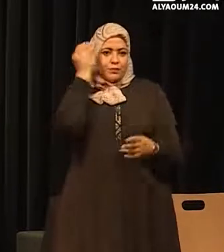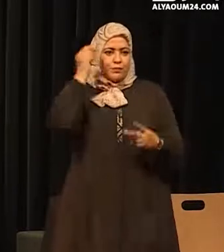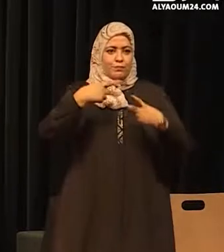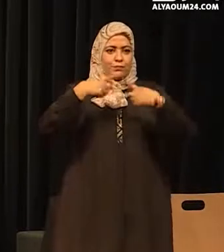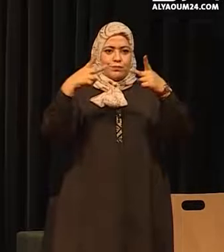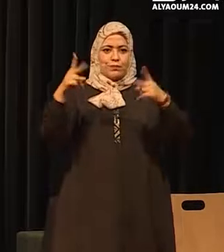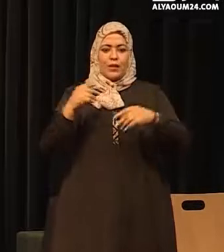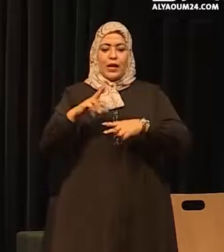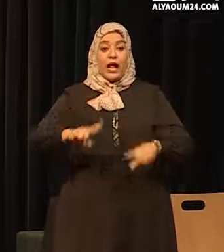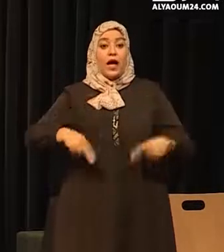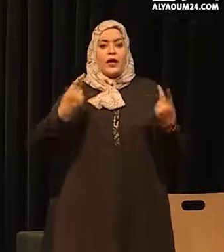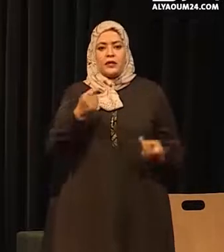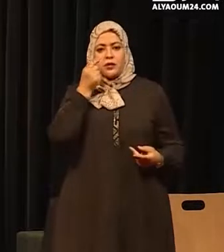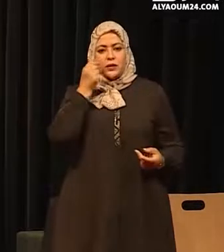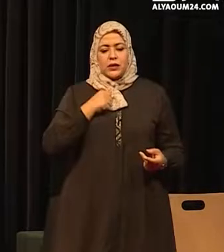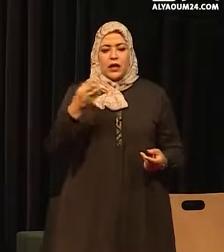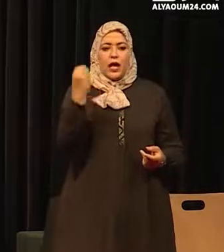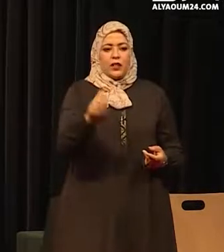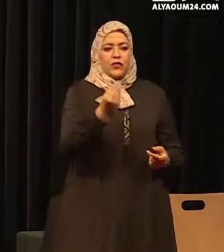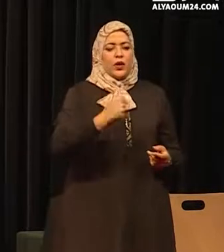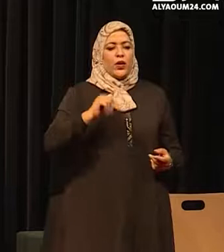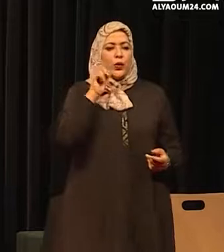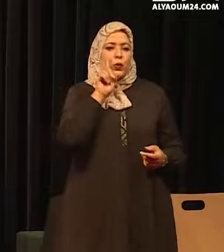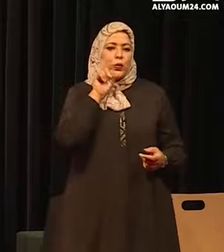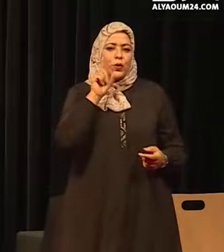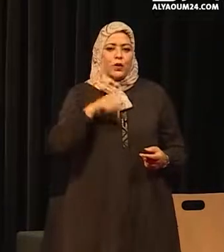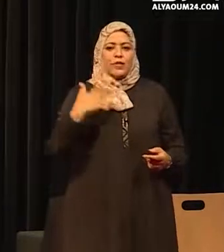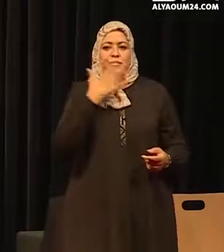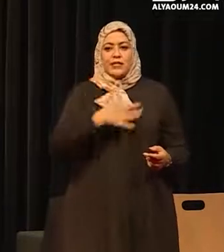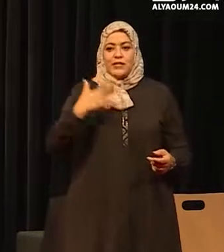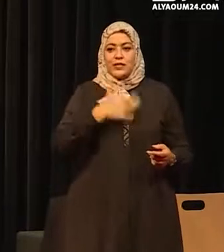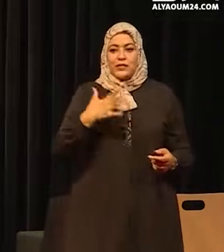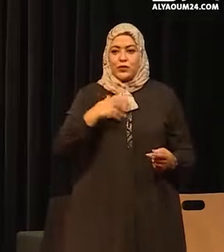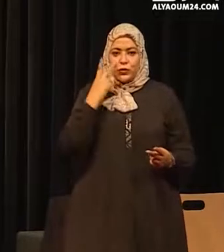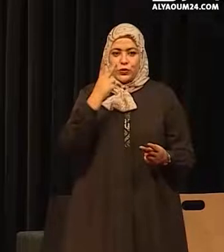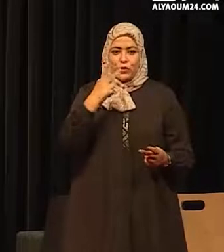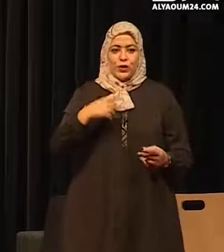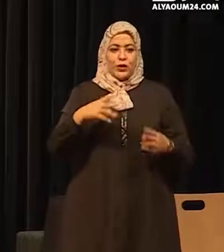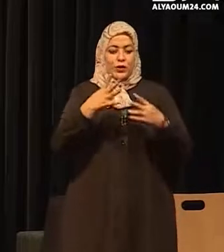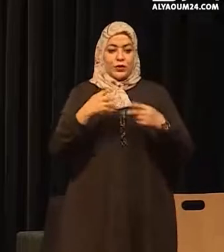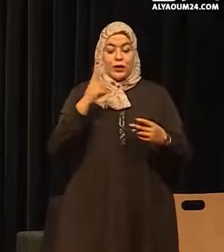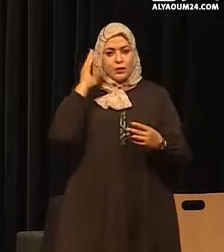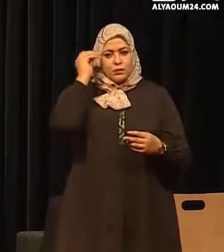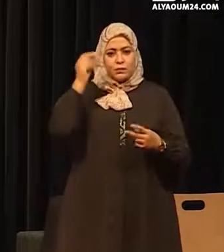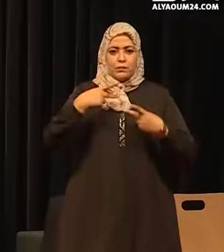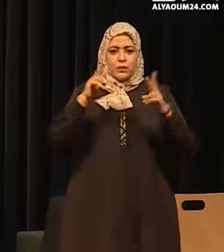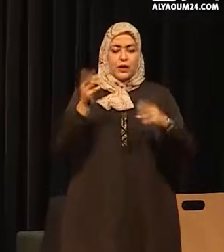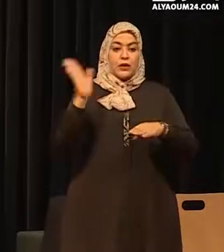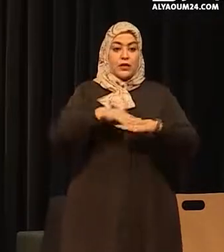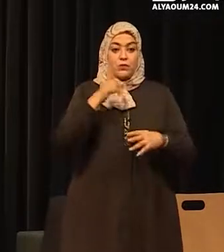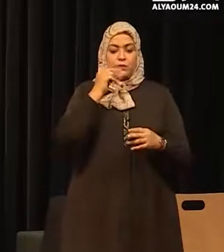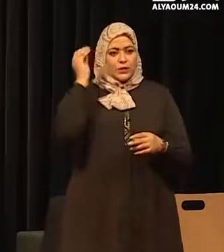بحماية الحياة الخاصة للأطفال والنساء لأنني سعيدتهم جداً لأنني أرأى من النصة تكون على ذلك تتضمن